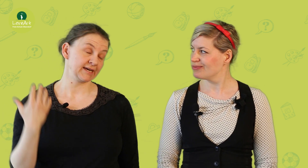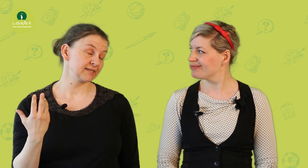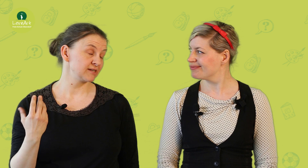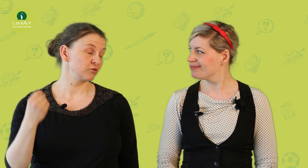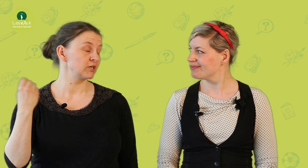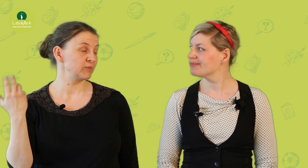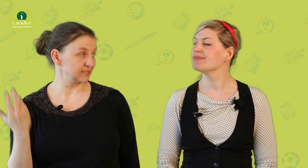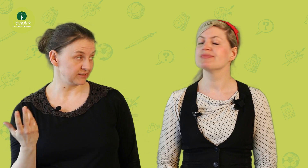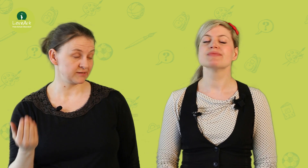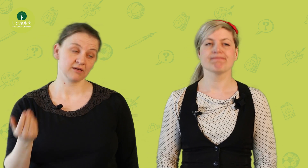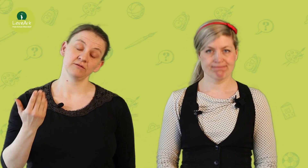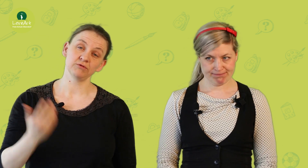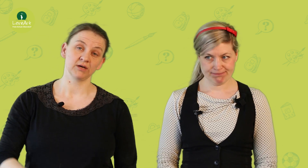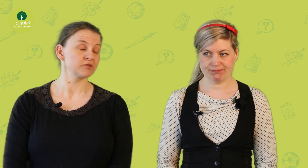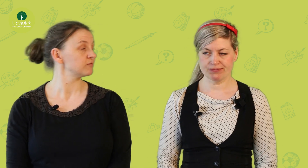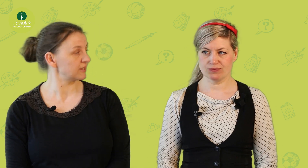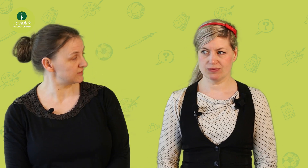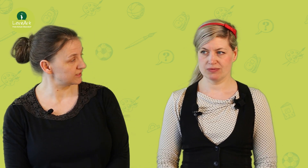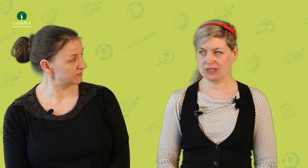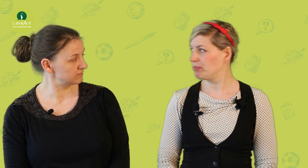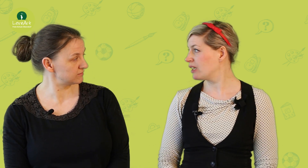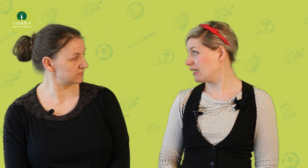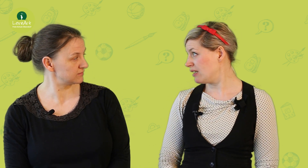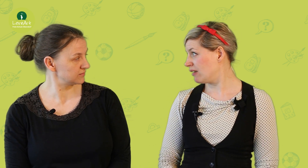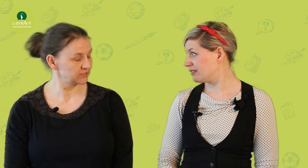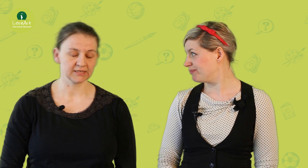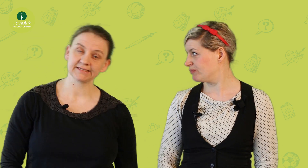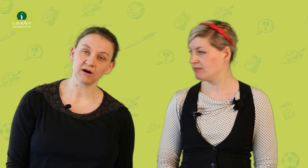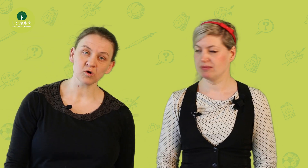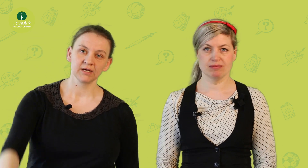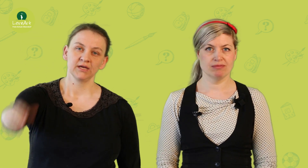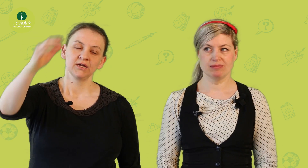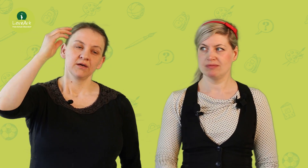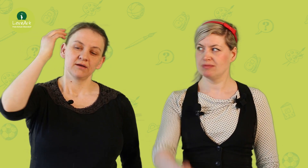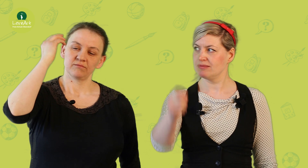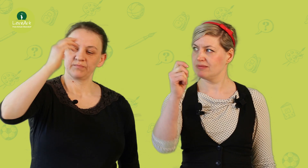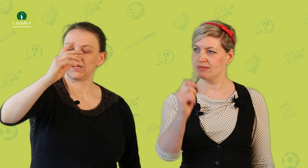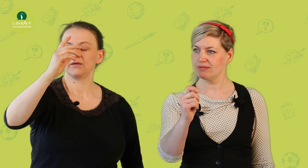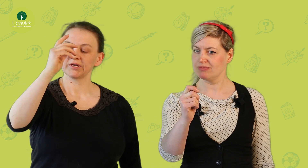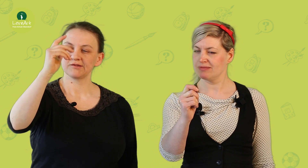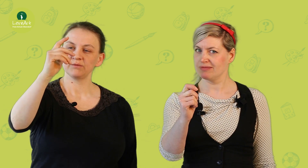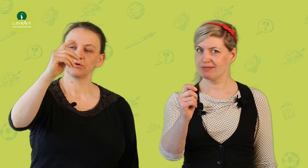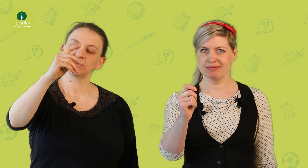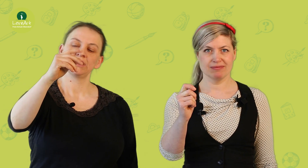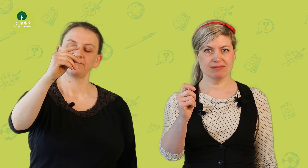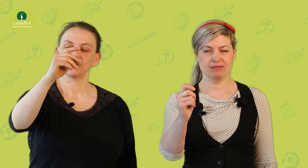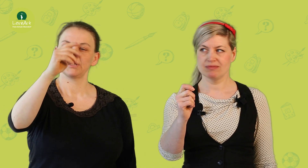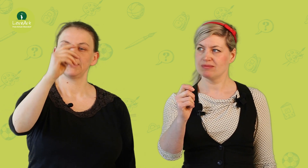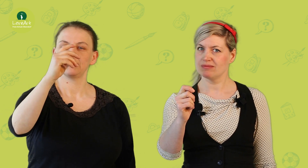Rechtshänder oder bin ich Linkshänder? Julia, bist du Rechtshänderin? Ich bin Rechtshänderin. Ja, ich auch. Im Prinzip guckt ihr einfach mal, wenn ihr